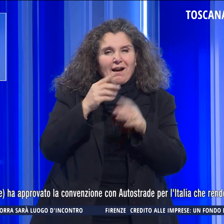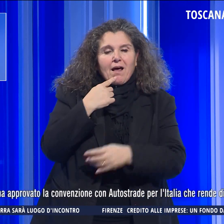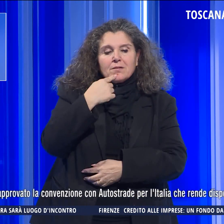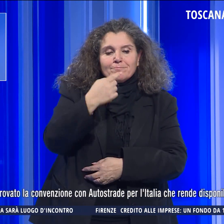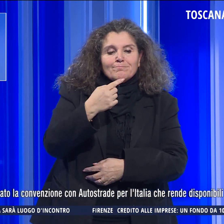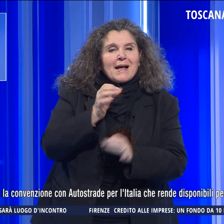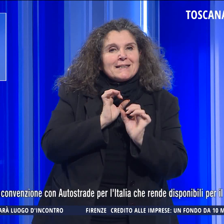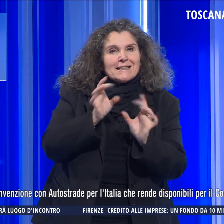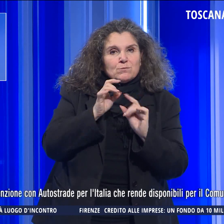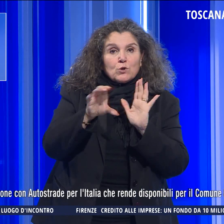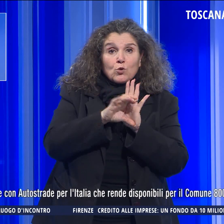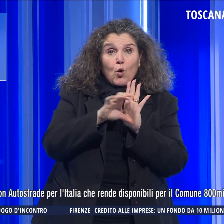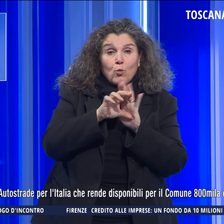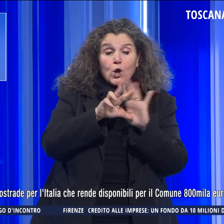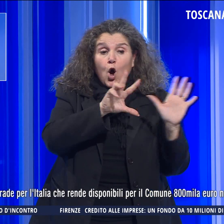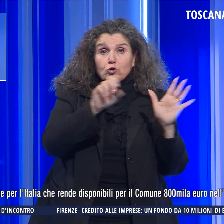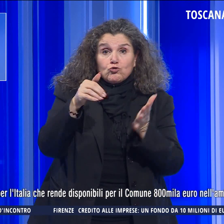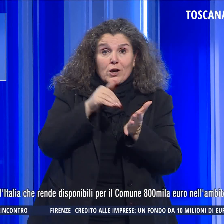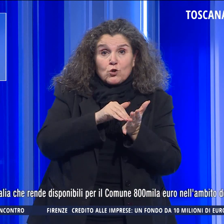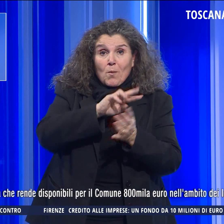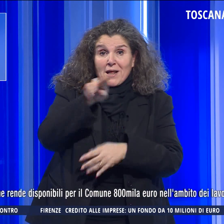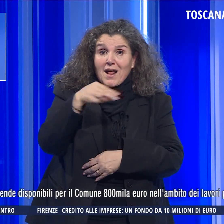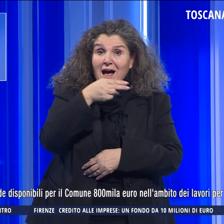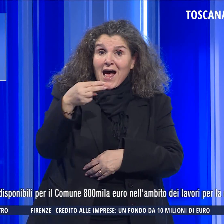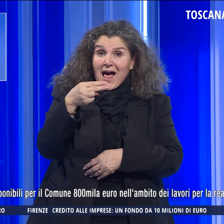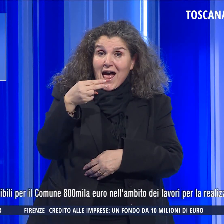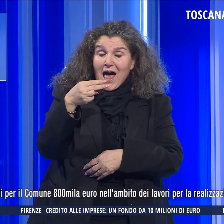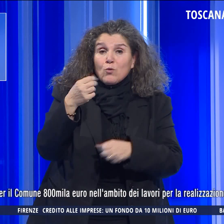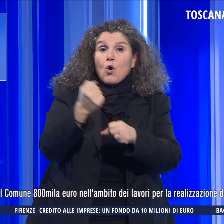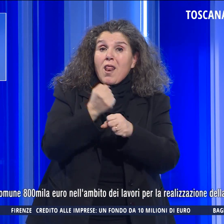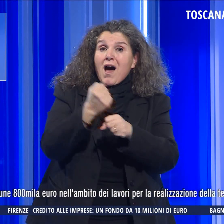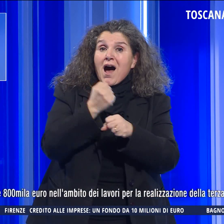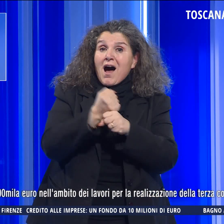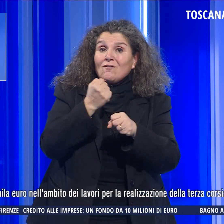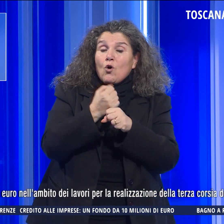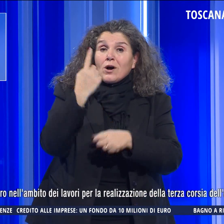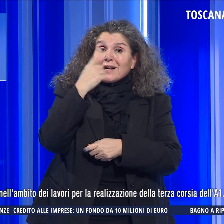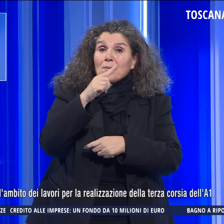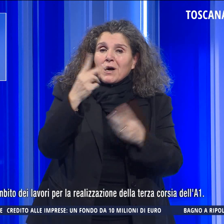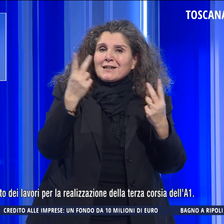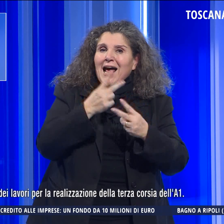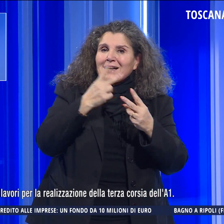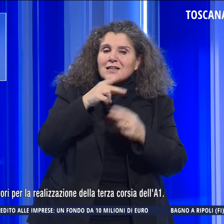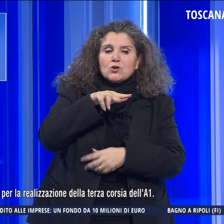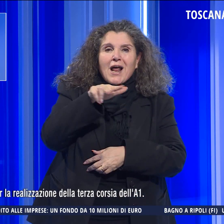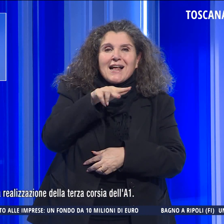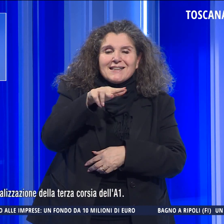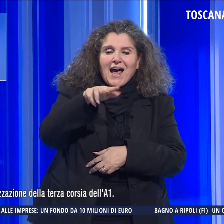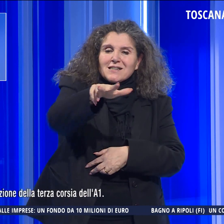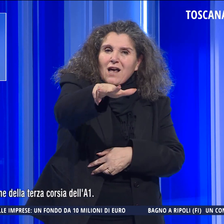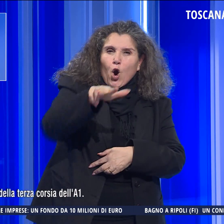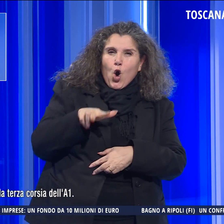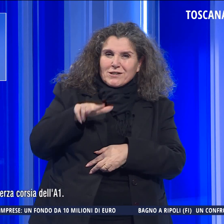disponibili per il Comune 800 mila euro nell'ambito dei lavori per la realizzazione della terza corsia